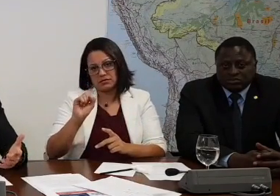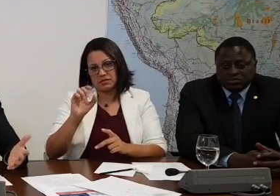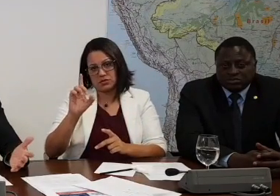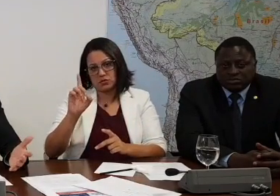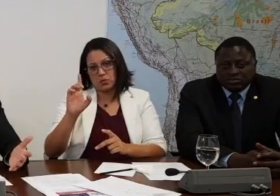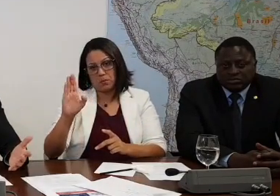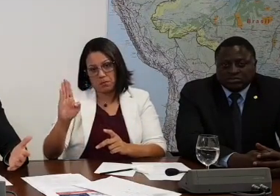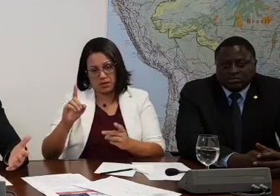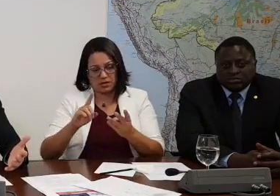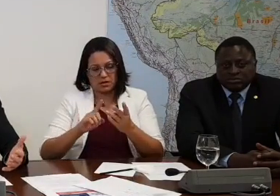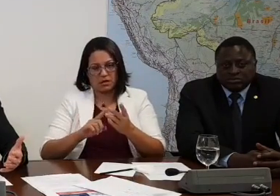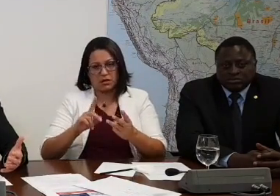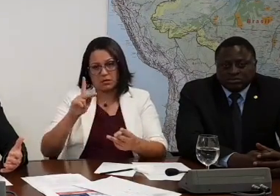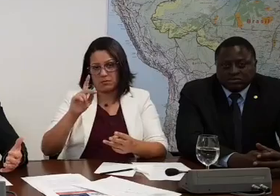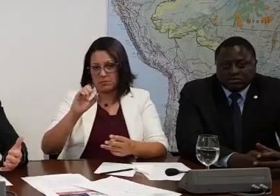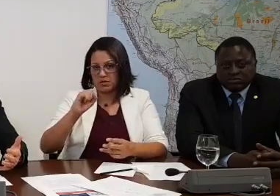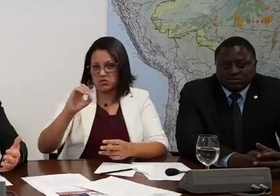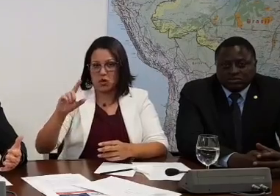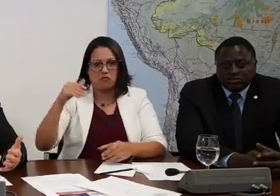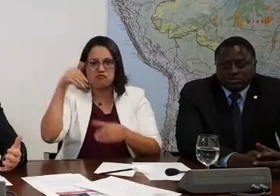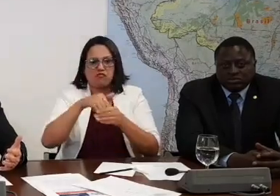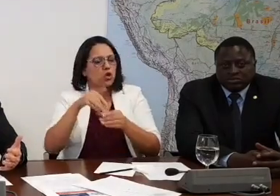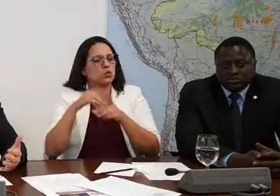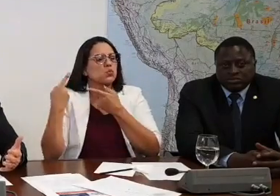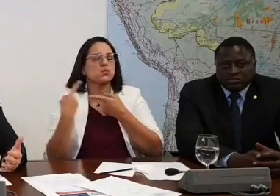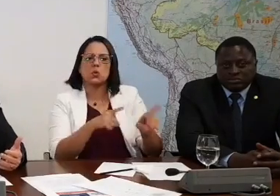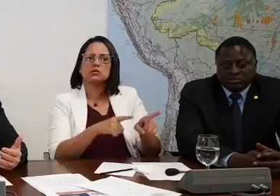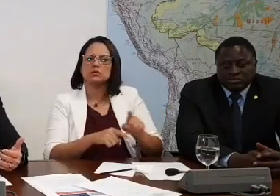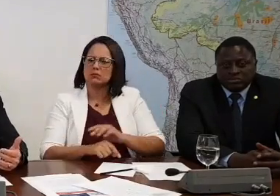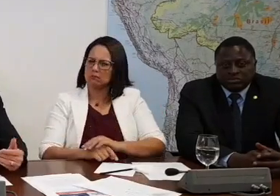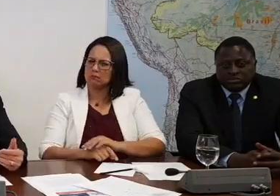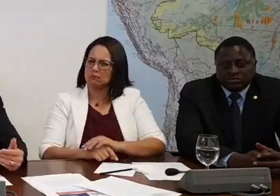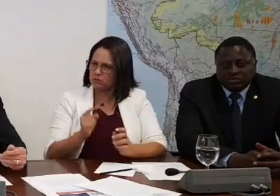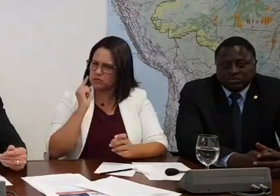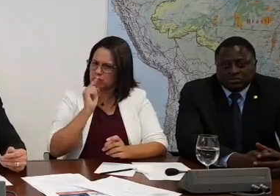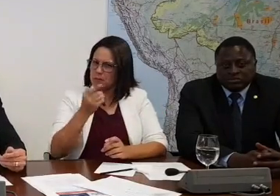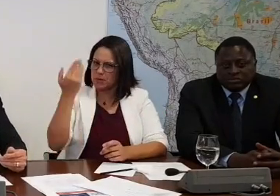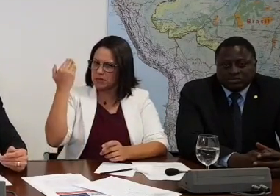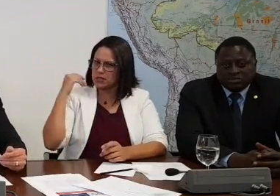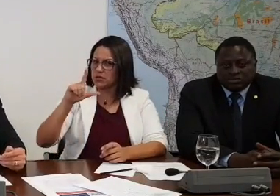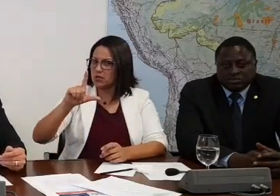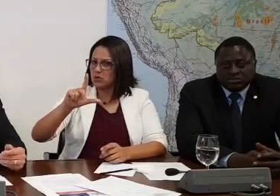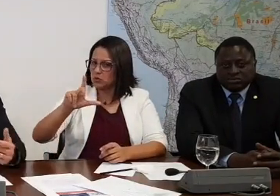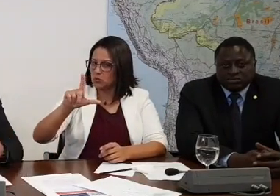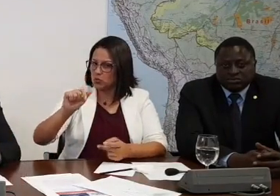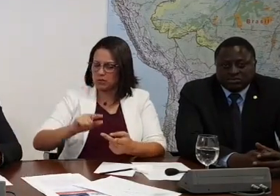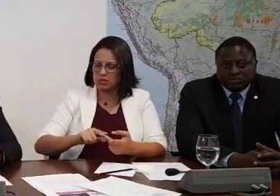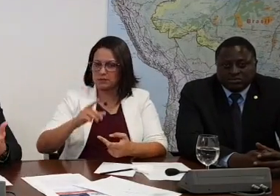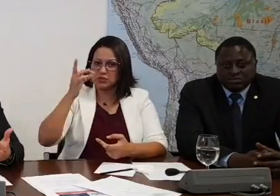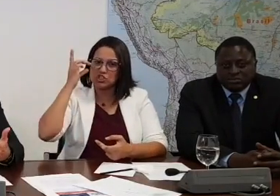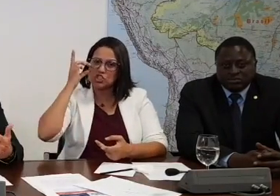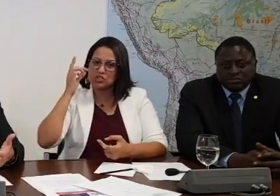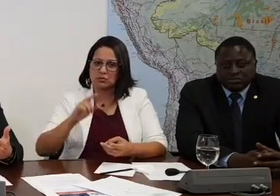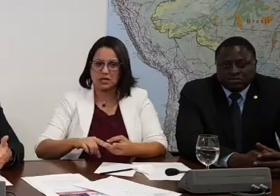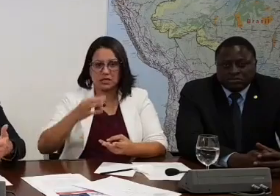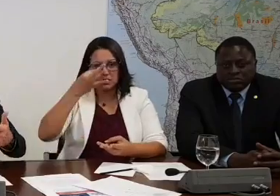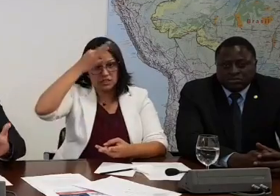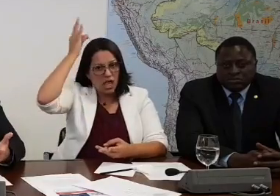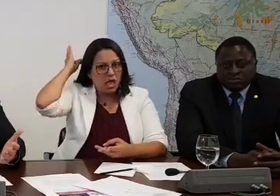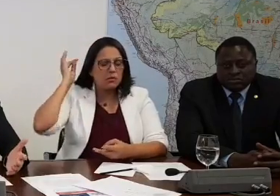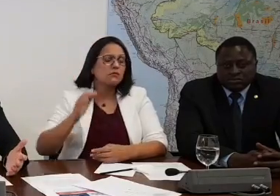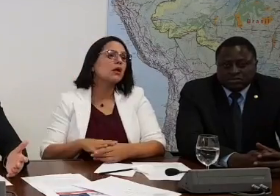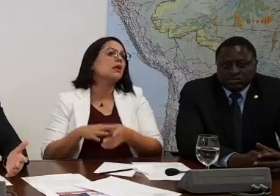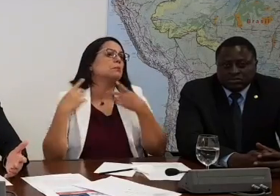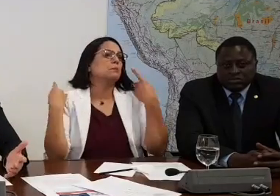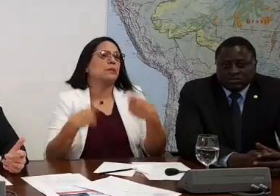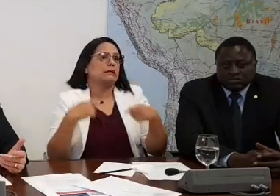forma unânime e contrárias. Você vê vídeos aí, por exemplo, de Lula lá atrás, de Dilma, de Temer, todo mundo dizendo que